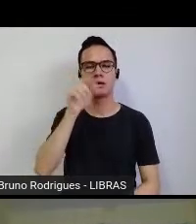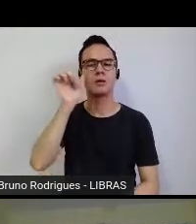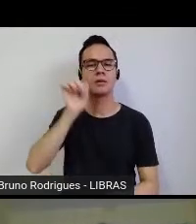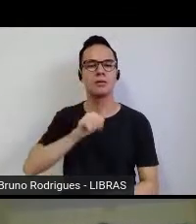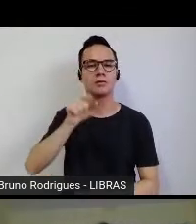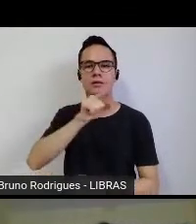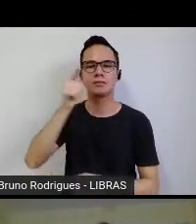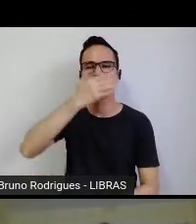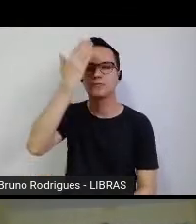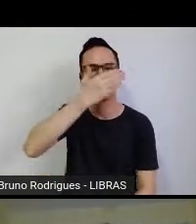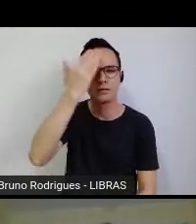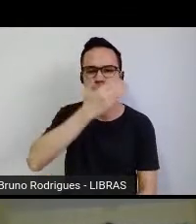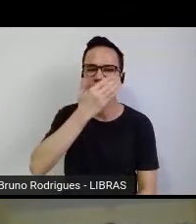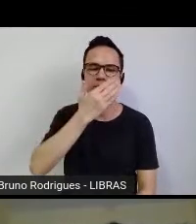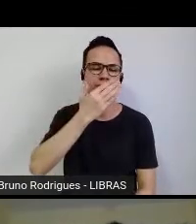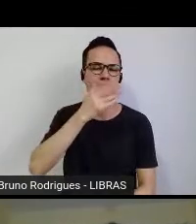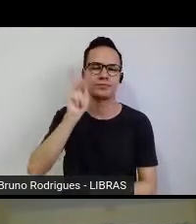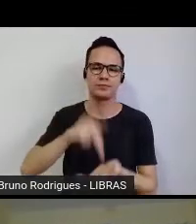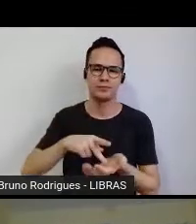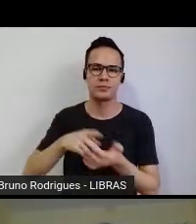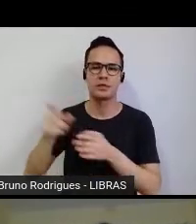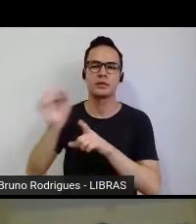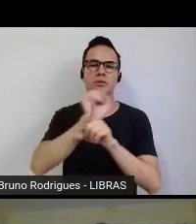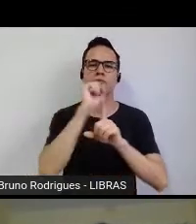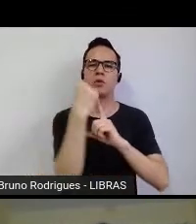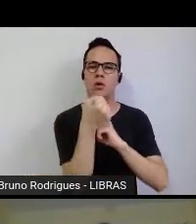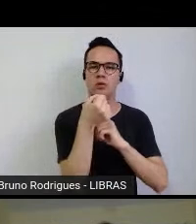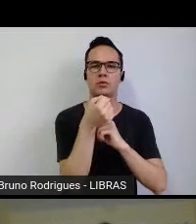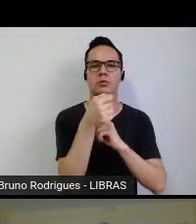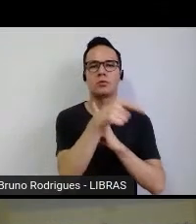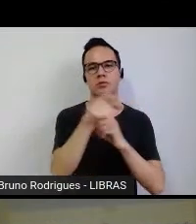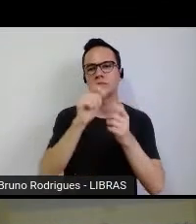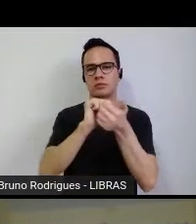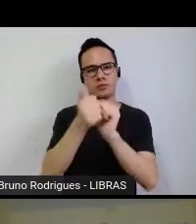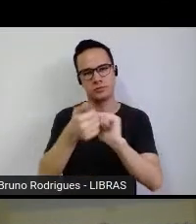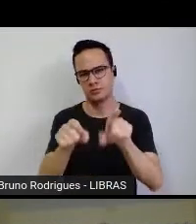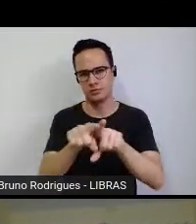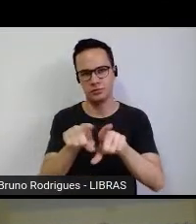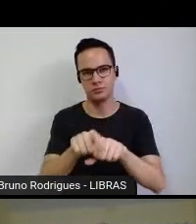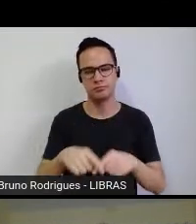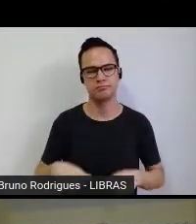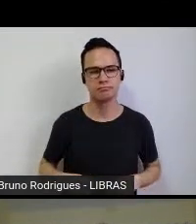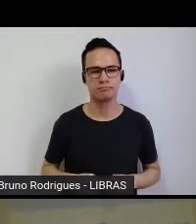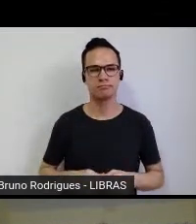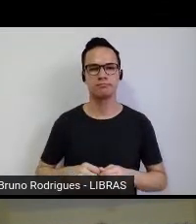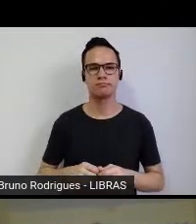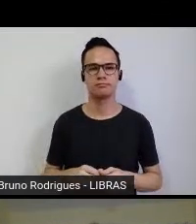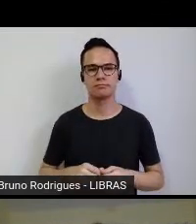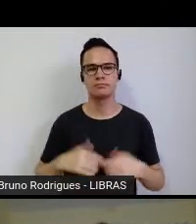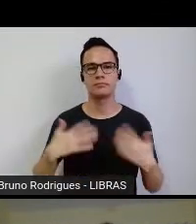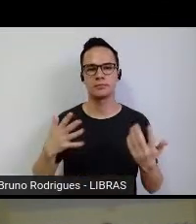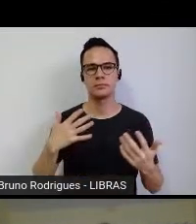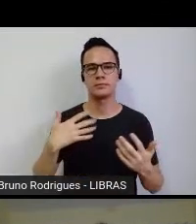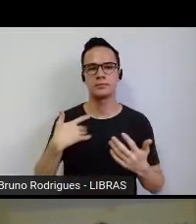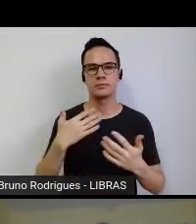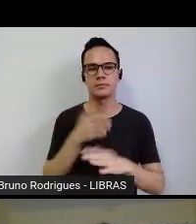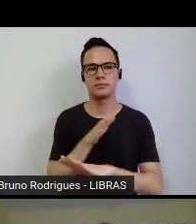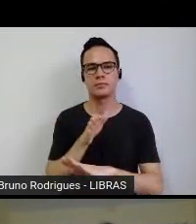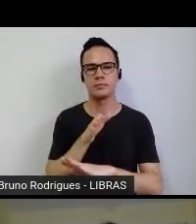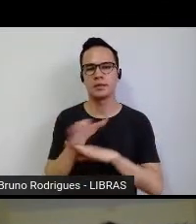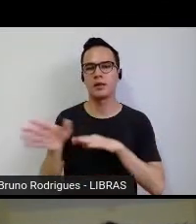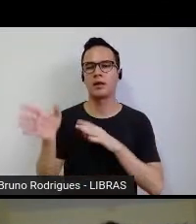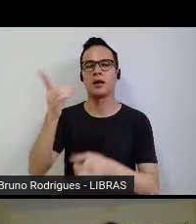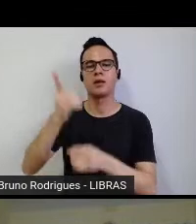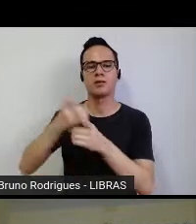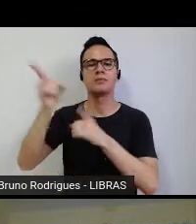invisíveis, de fato, na sociedade como no esporte. E aí, eu fui encontrar